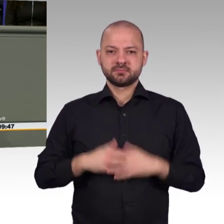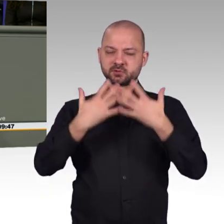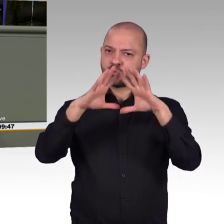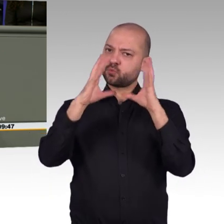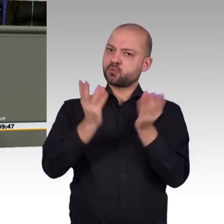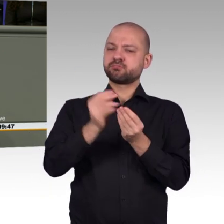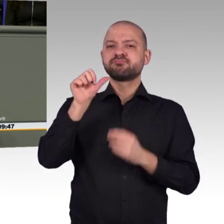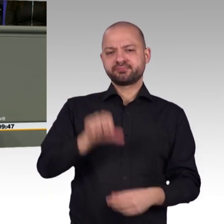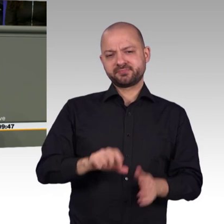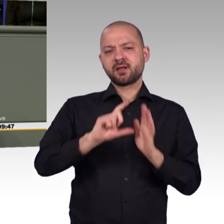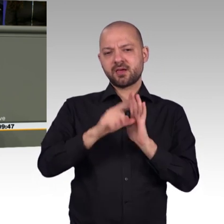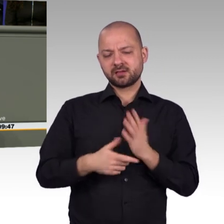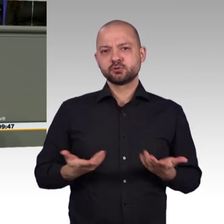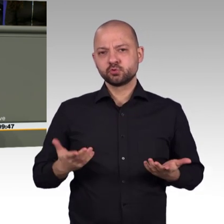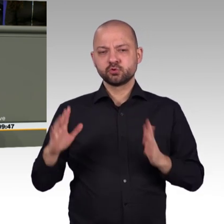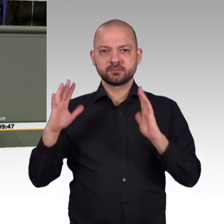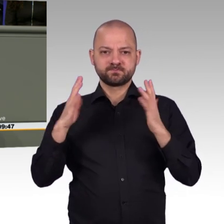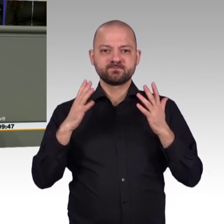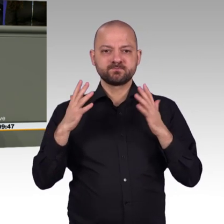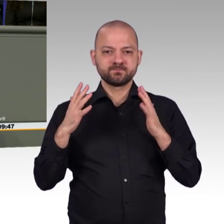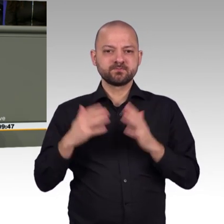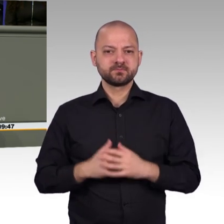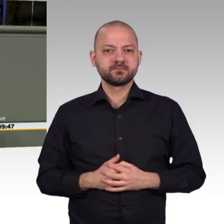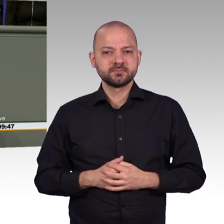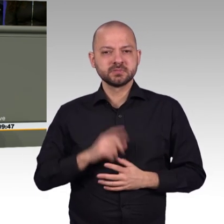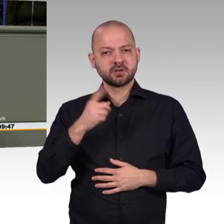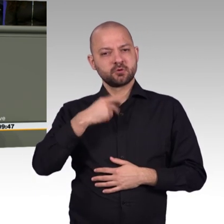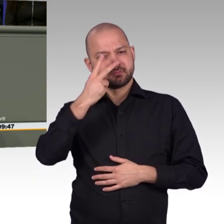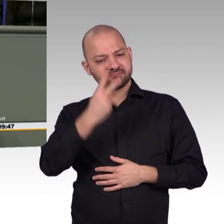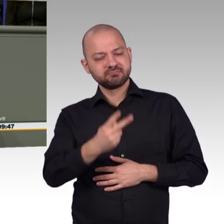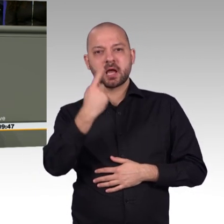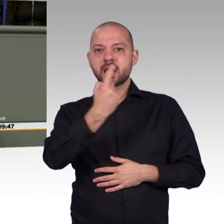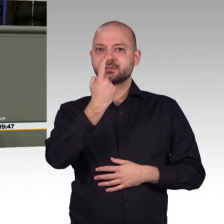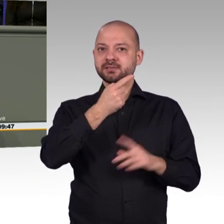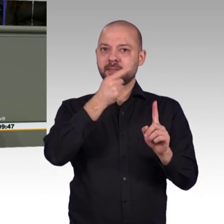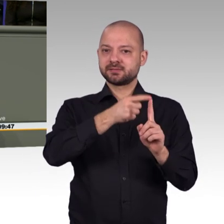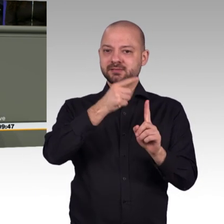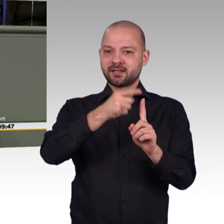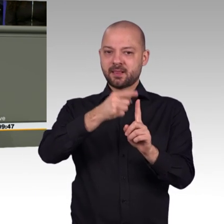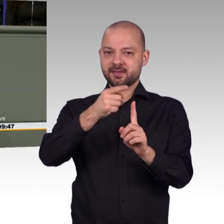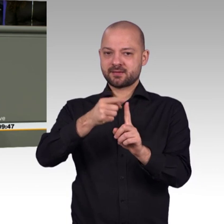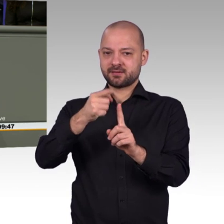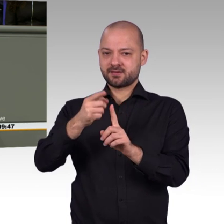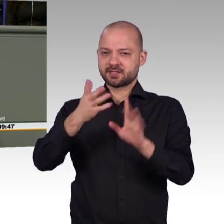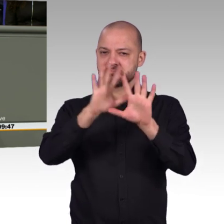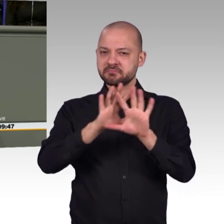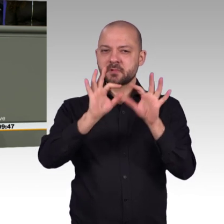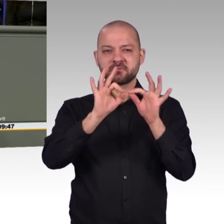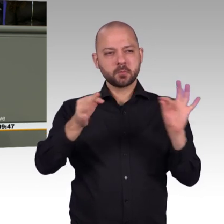Beträge, die einen Überblick geben über Kosten der Umsetzung und den beabsichtigten Nutzen. Somit